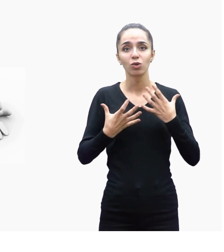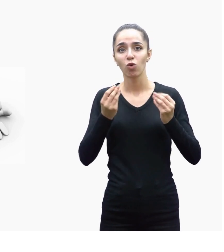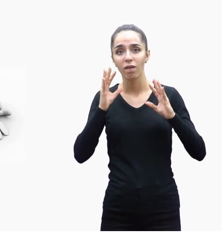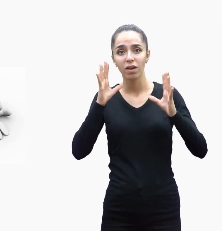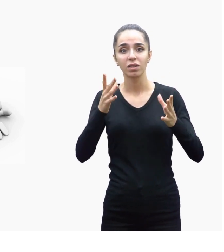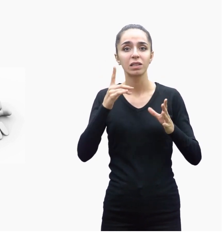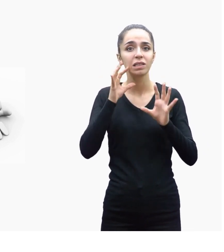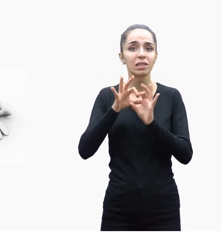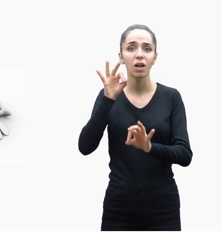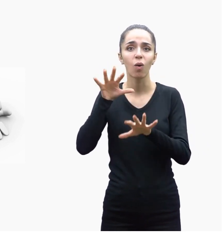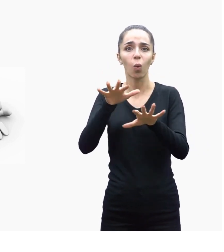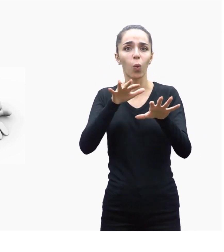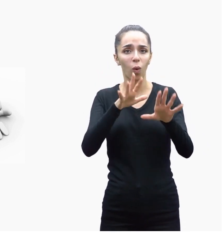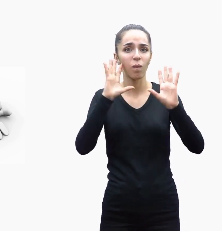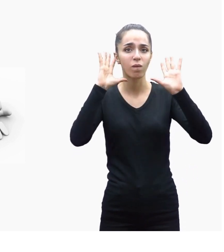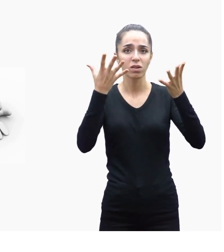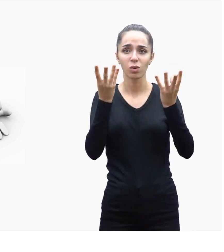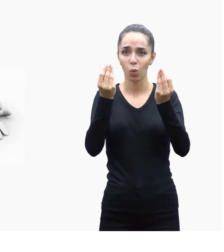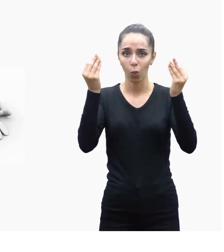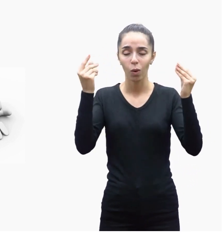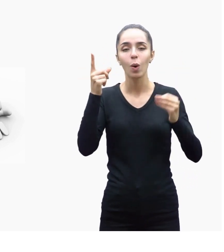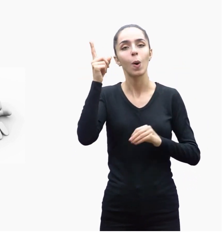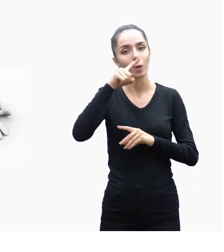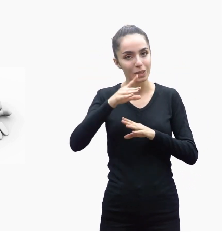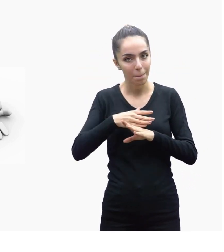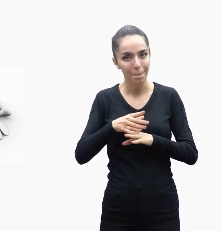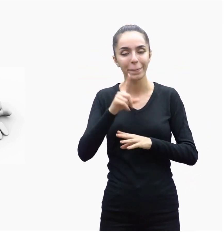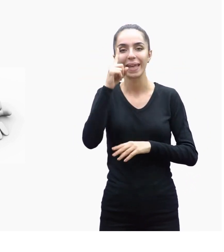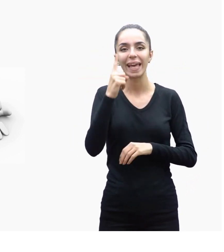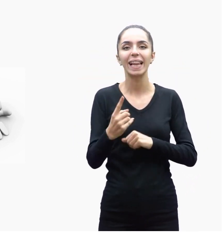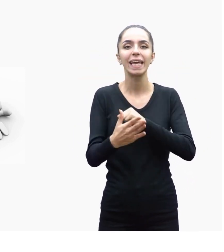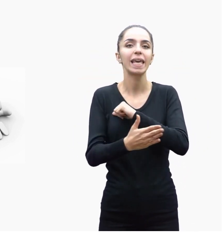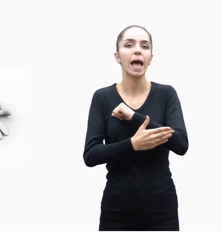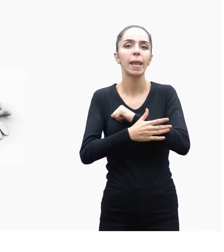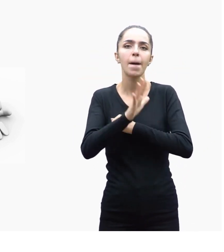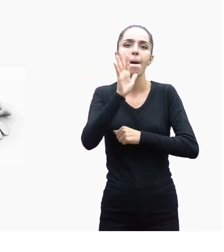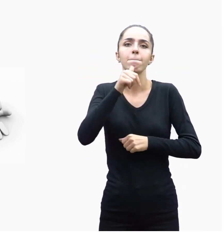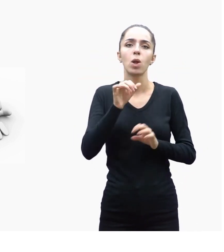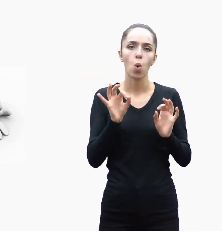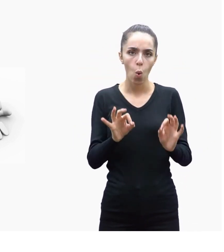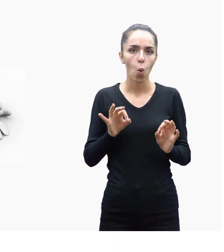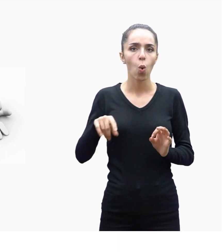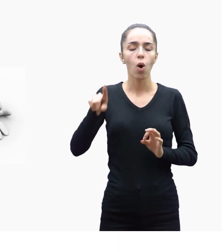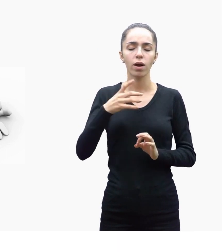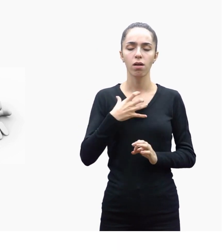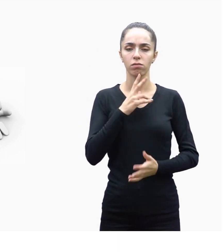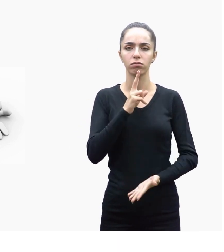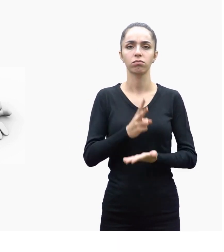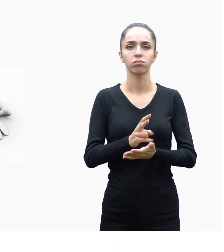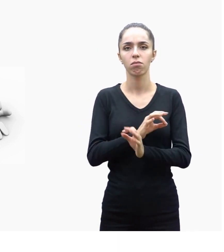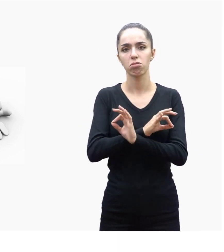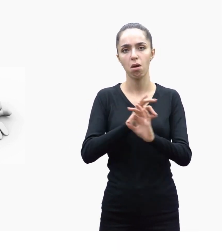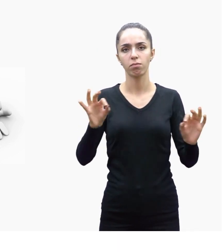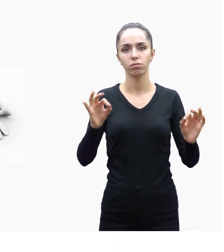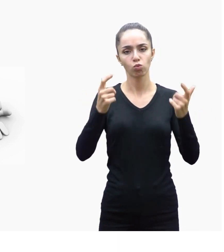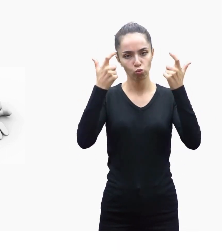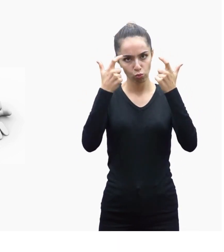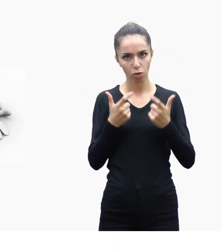insanlarla doludur. Bu nedenle İlk Yardımcının kararlı bir şekilde olayın sorumluluğunu alması